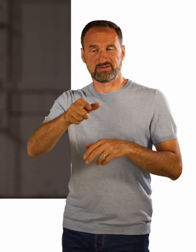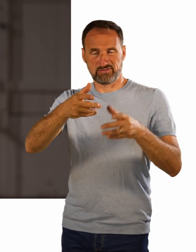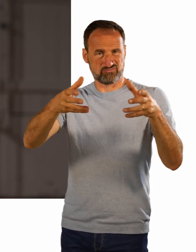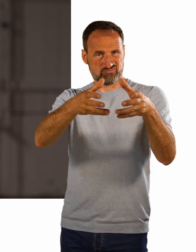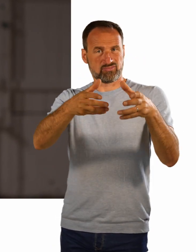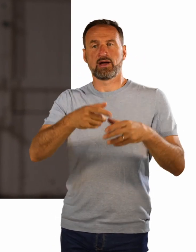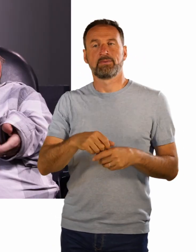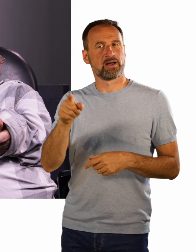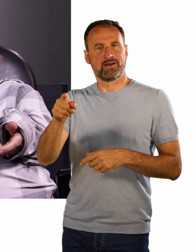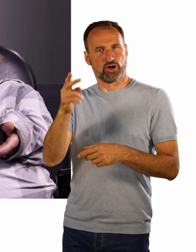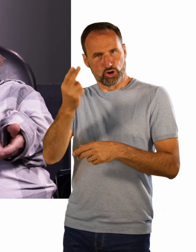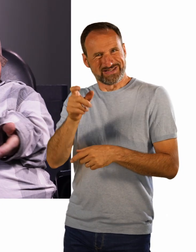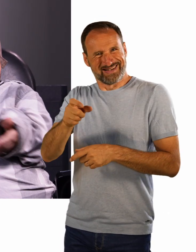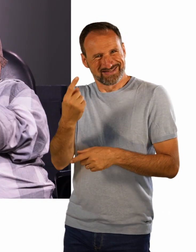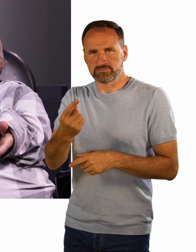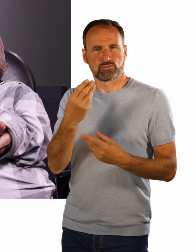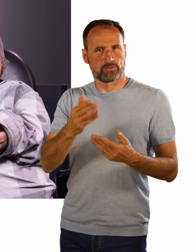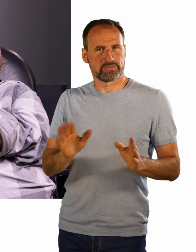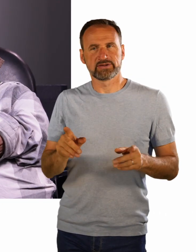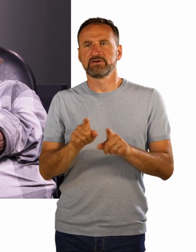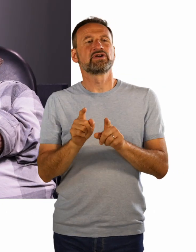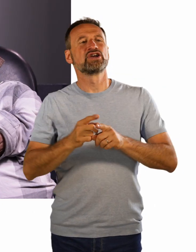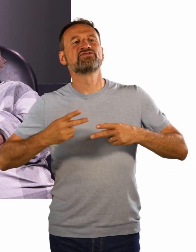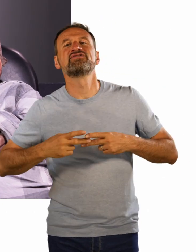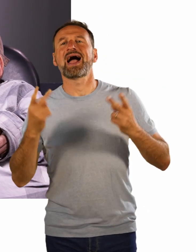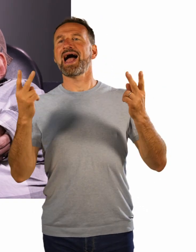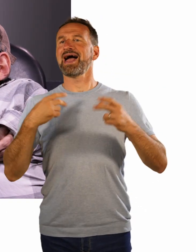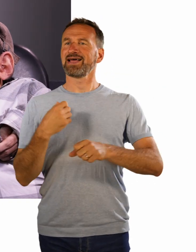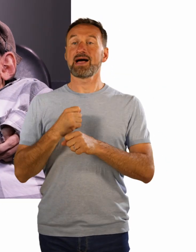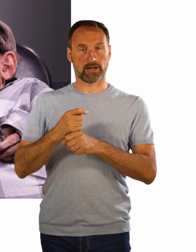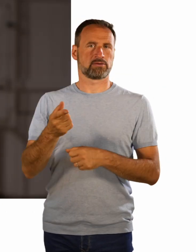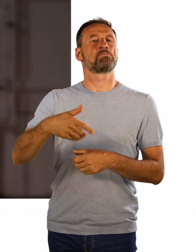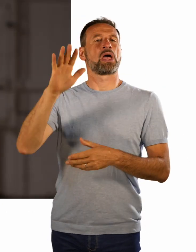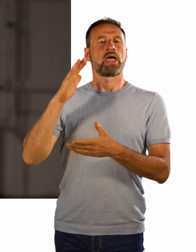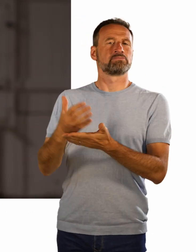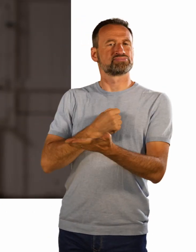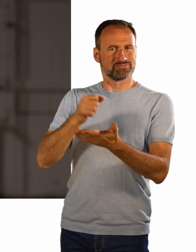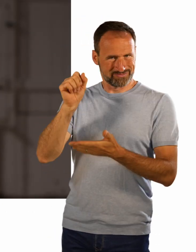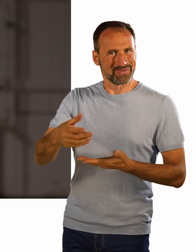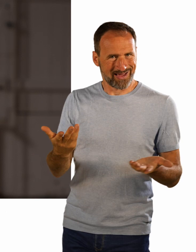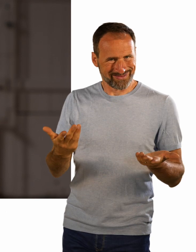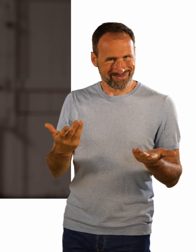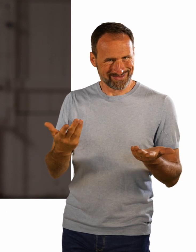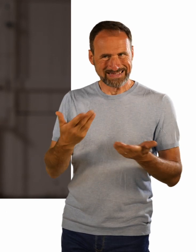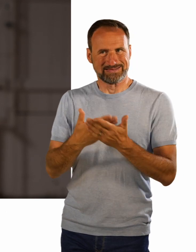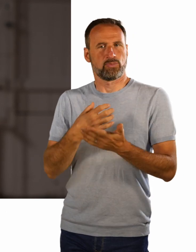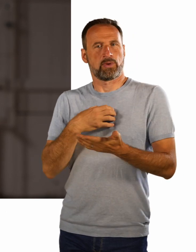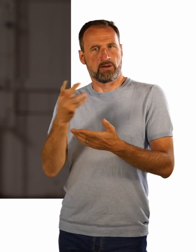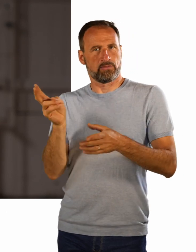dass die aber dann trotzdem mehr verdienen können, wenn sie frei arbeiten. Ja, es geht halt hauptsächlich um die Grundsicherung und